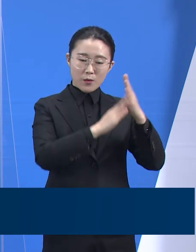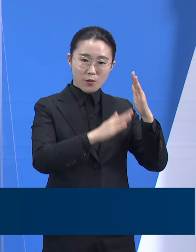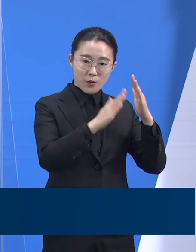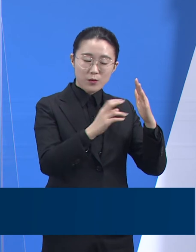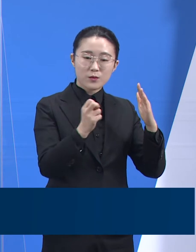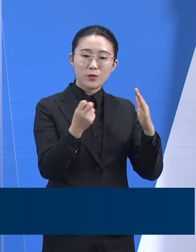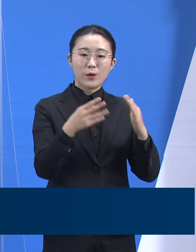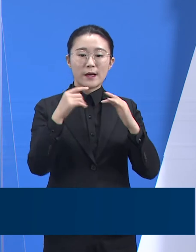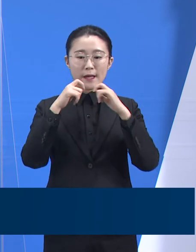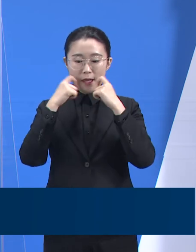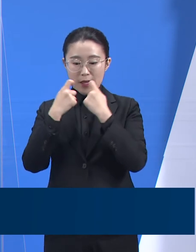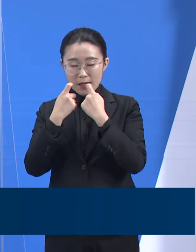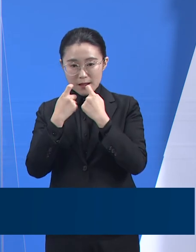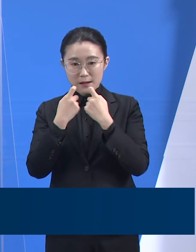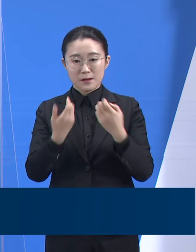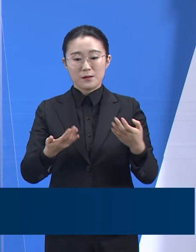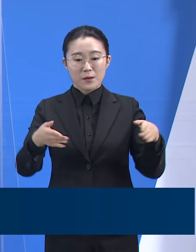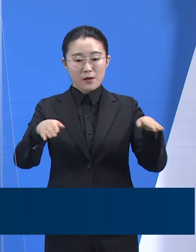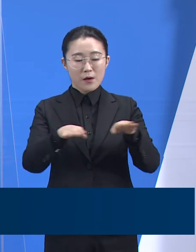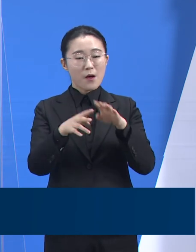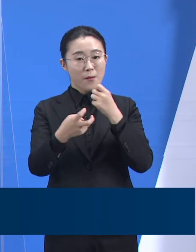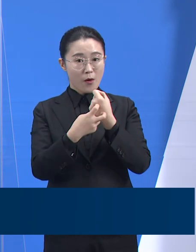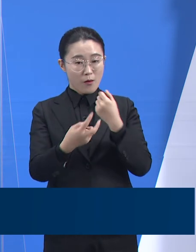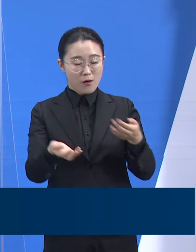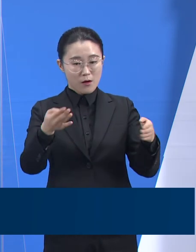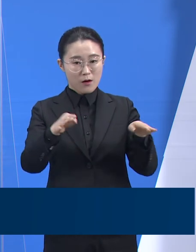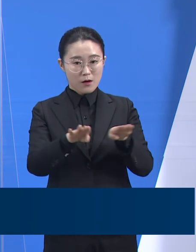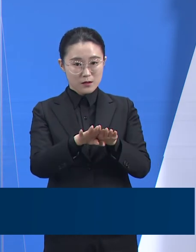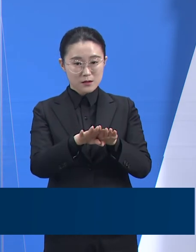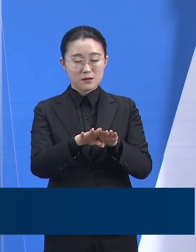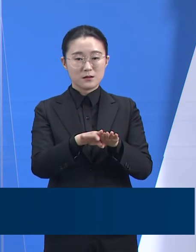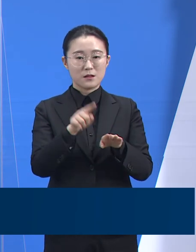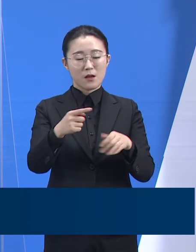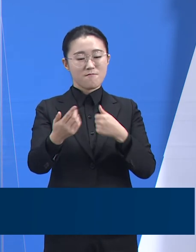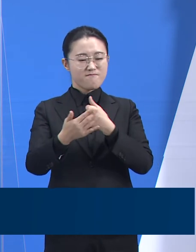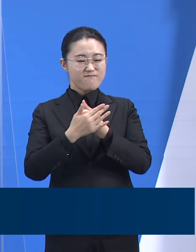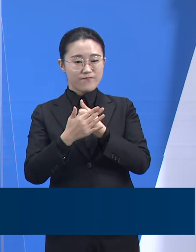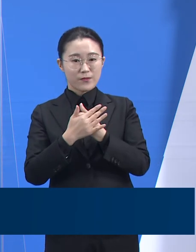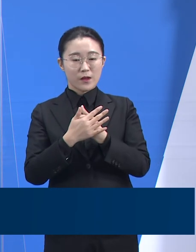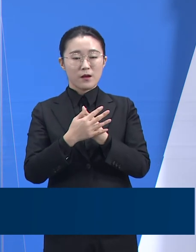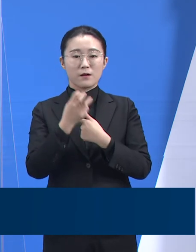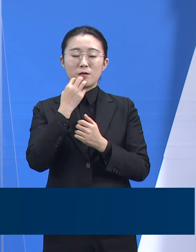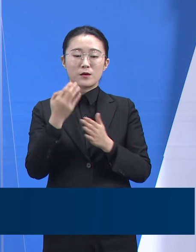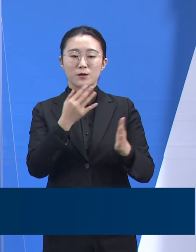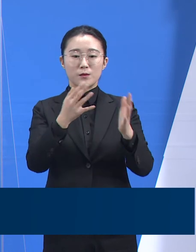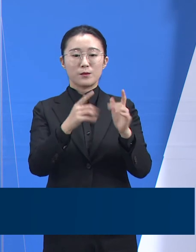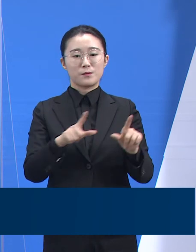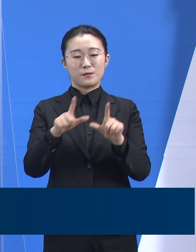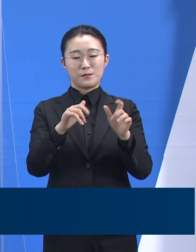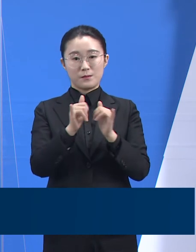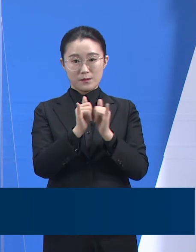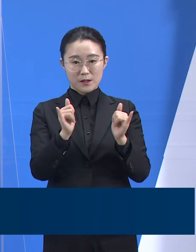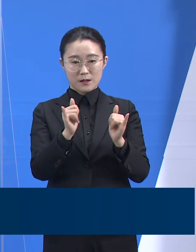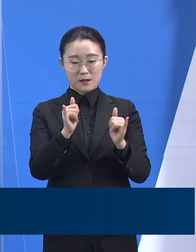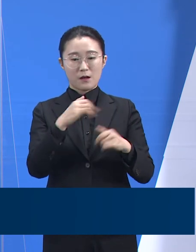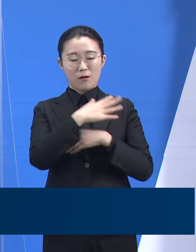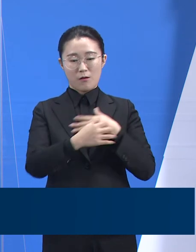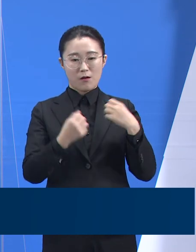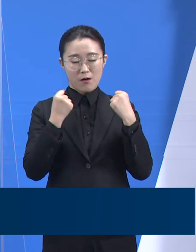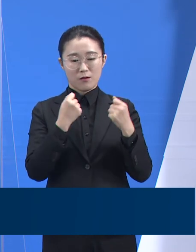대응에 적극적으로 나서 도민과 도민의 건강과 생명을 지킬 수 있도록 적극적으로 노력하겠습니다.